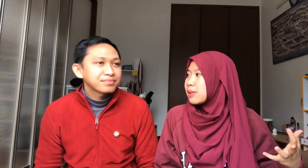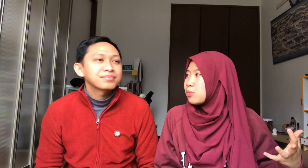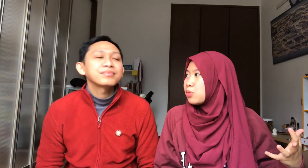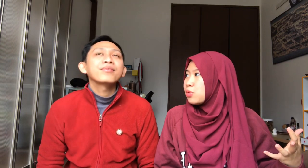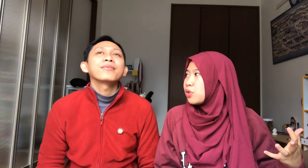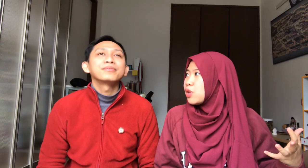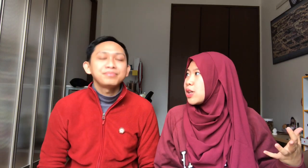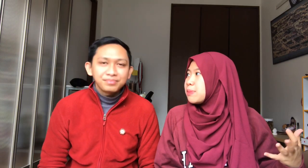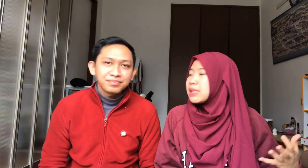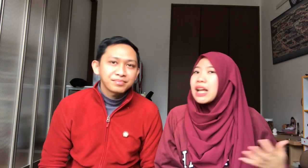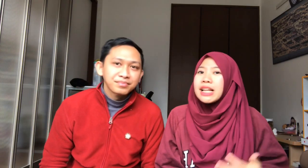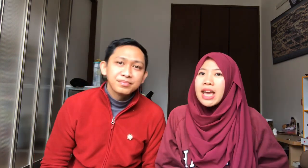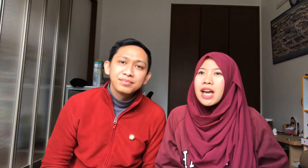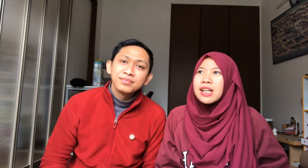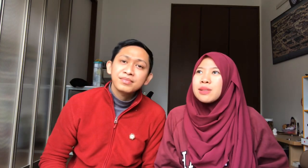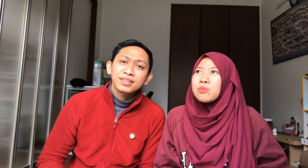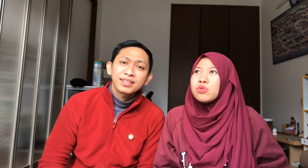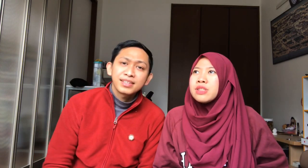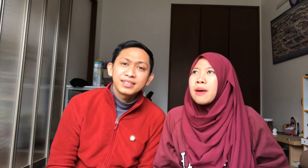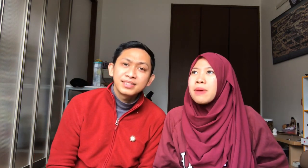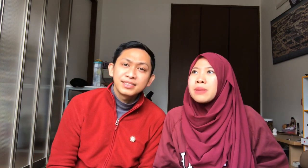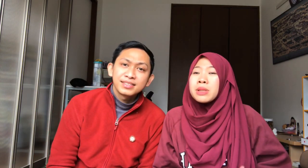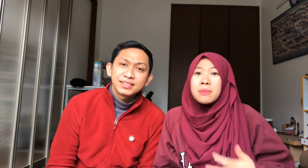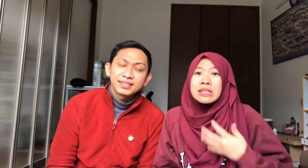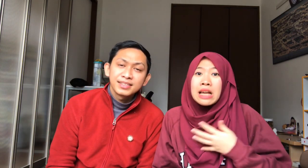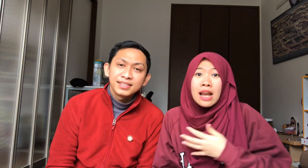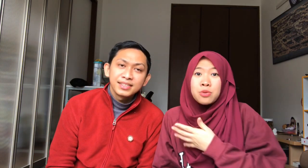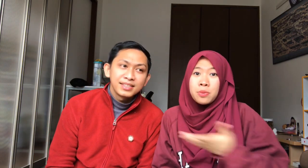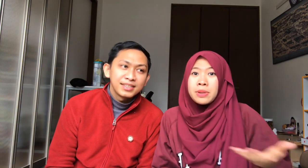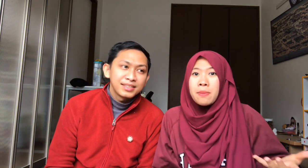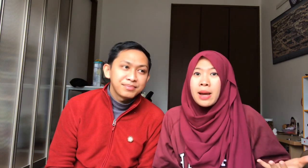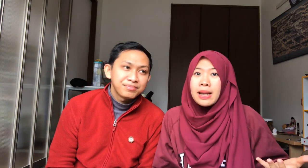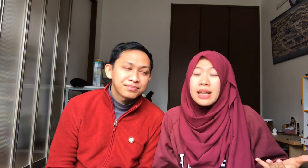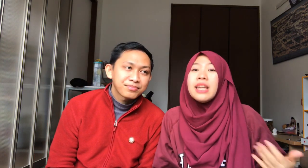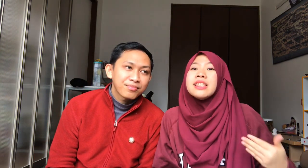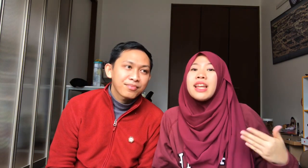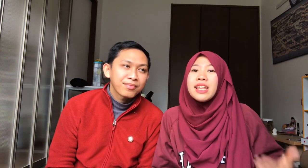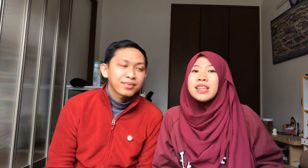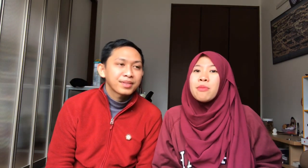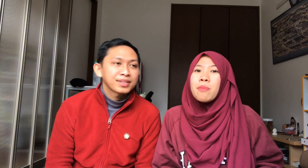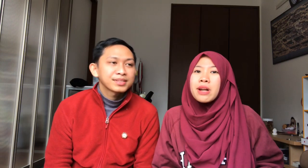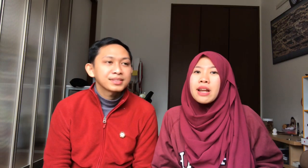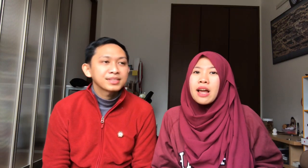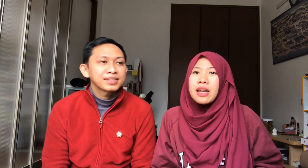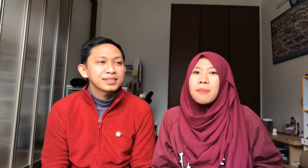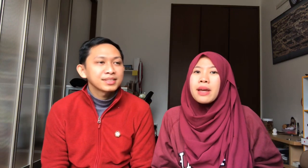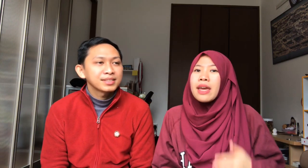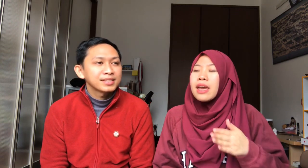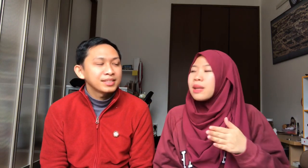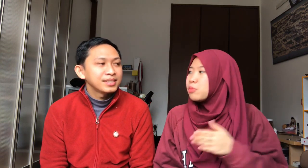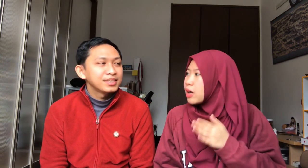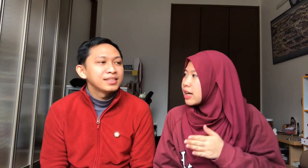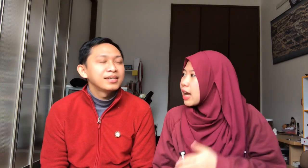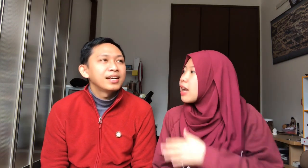ketemu Misalnya ketemu sama teman-teman sekelas Untuk pertama kali Jadi kita memperkenalkannya pakai Menjuka dengan